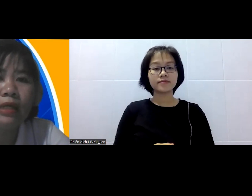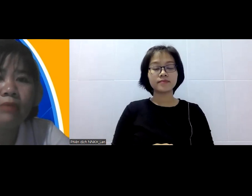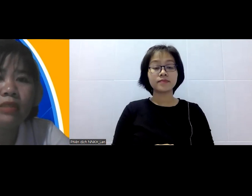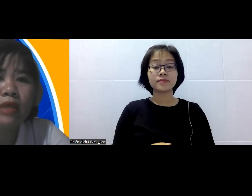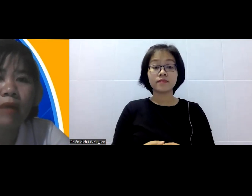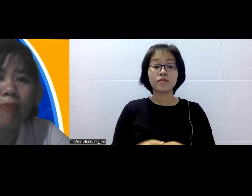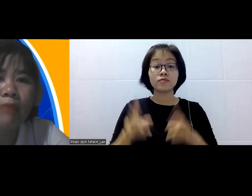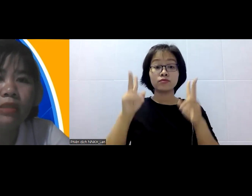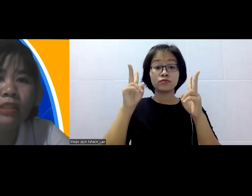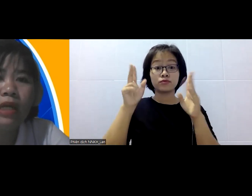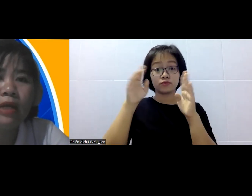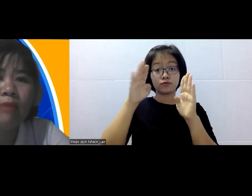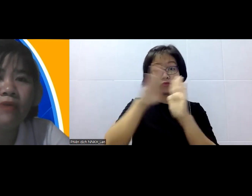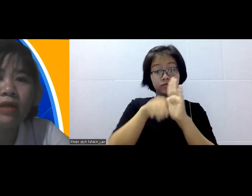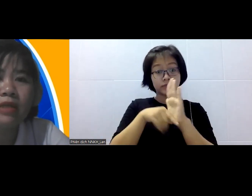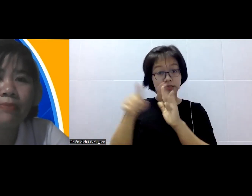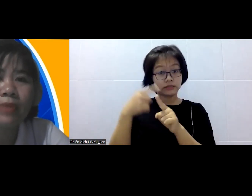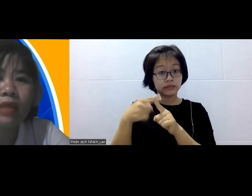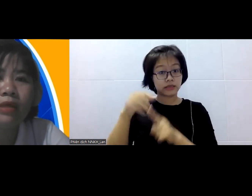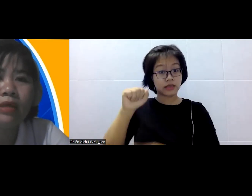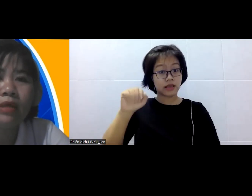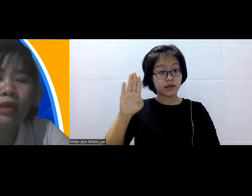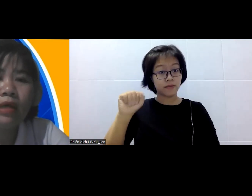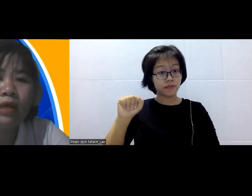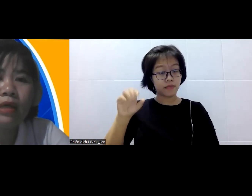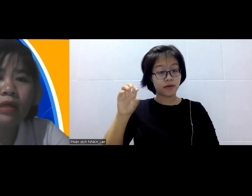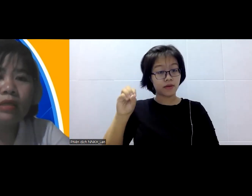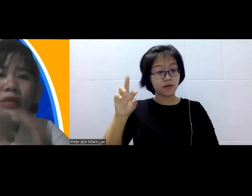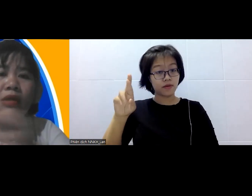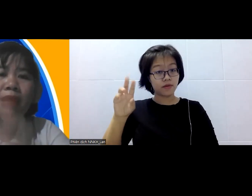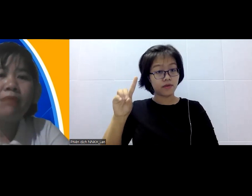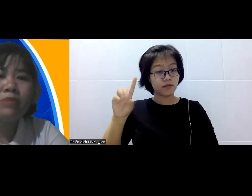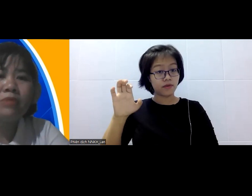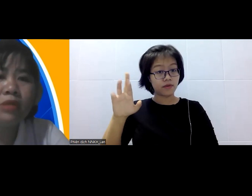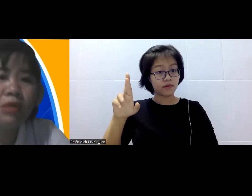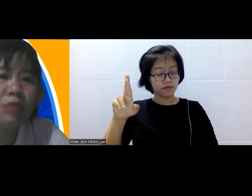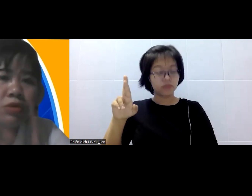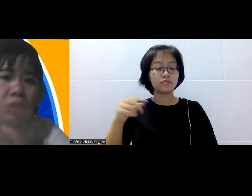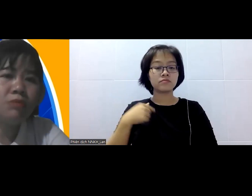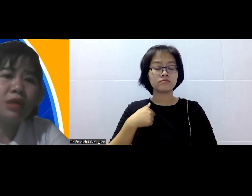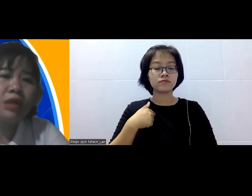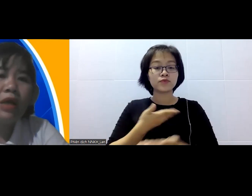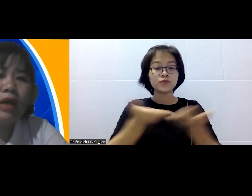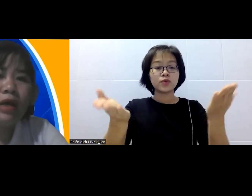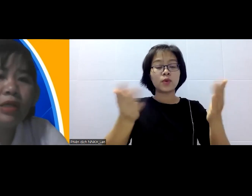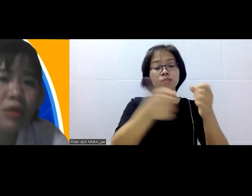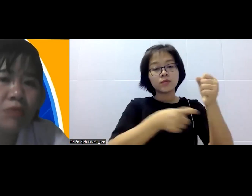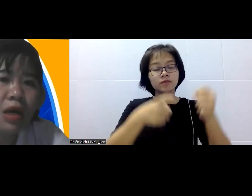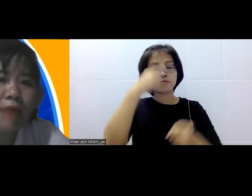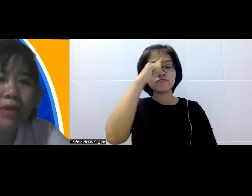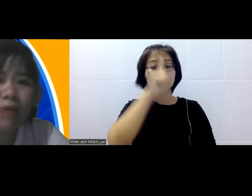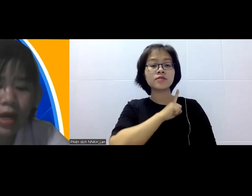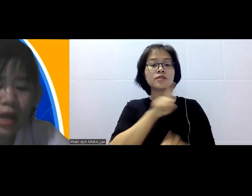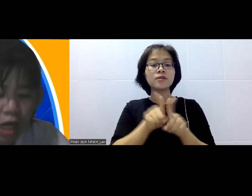hàng này là mình sẽ nhận 30 50 phần trăm cái tiền cái tiền học đồng trước để mình tổ chức mình cho